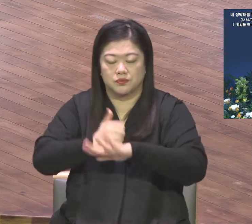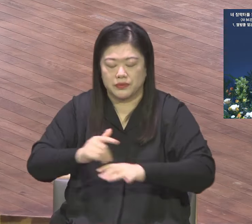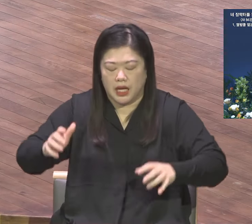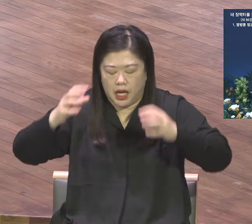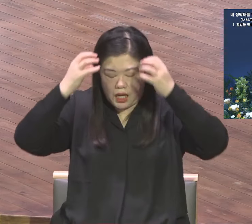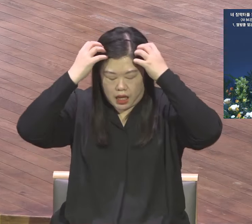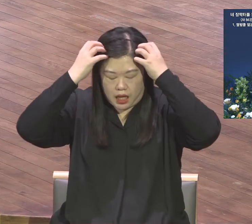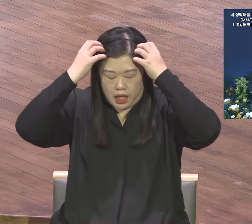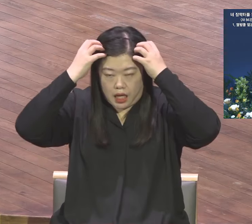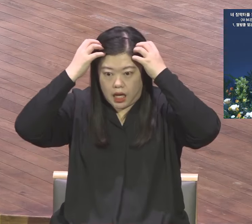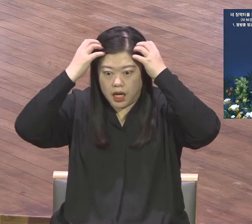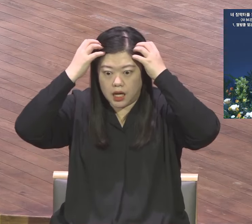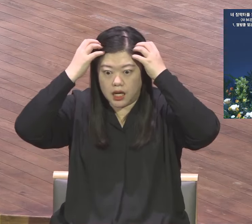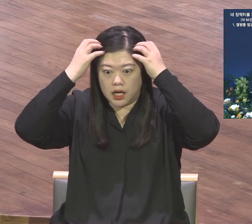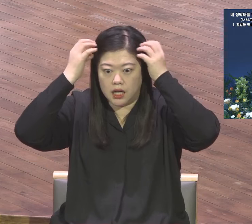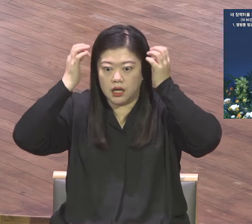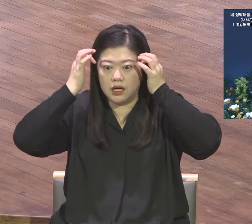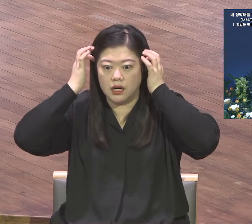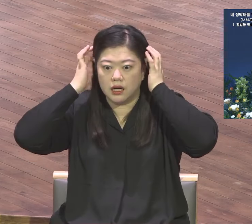되는데도 장로 몇십 명도 안 돼.